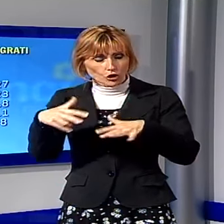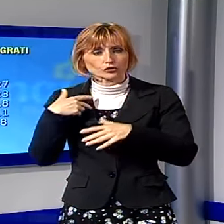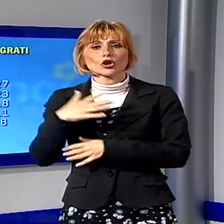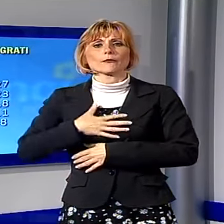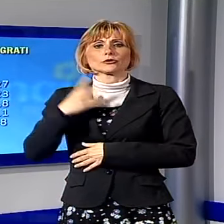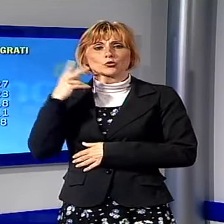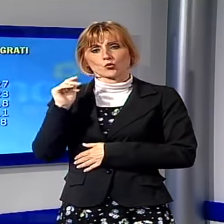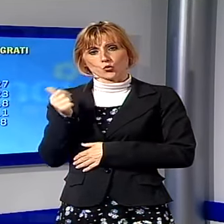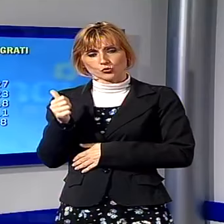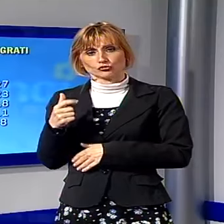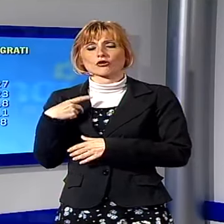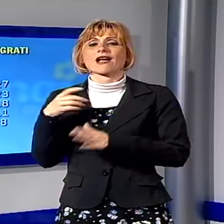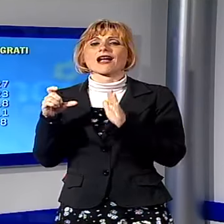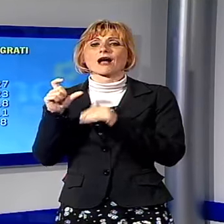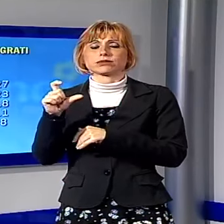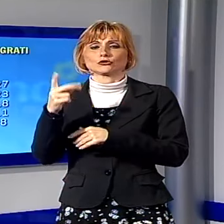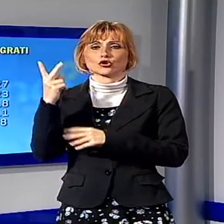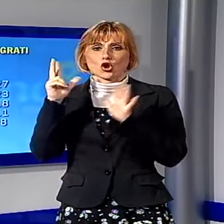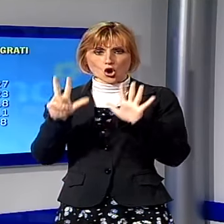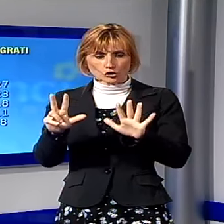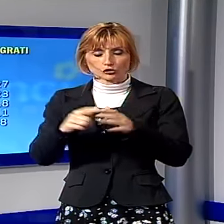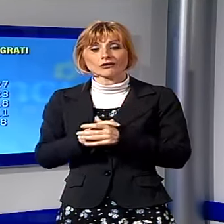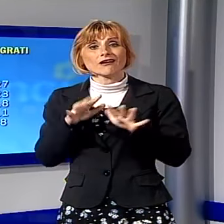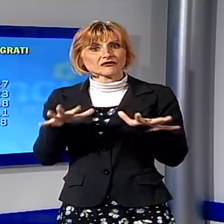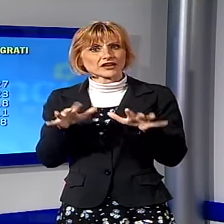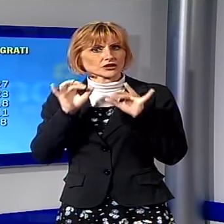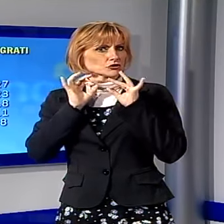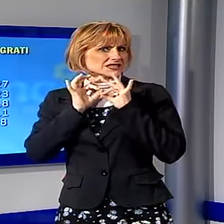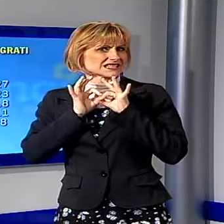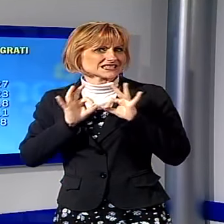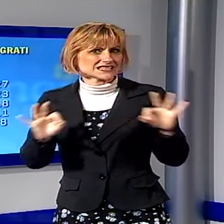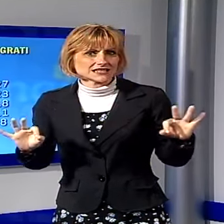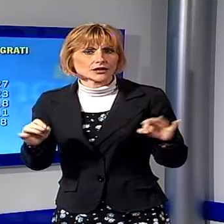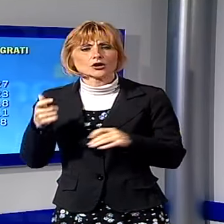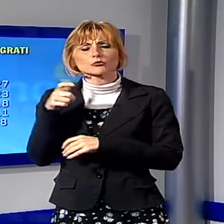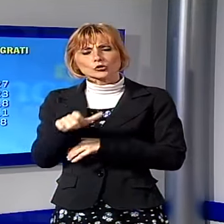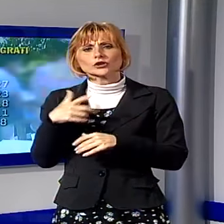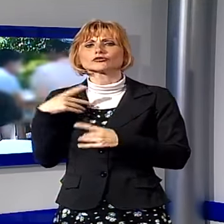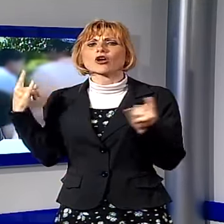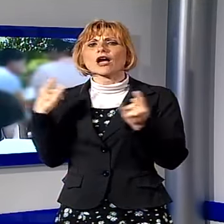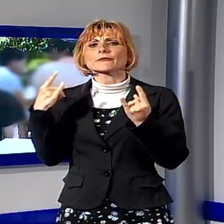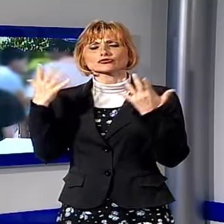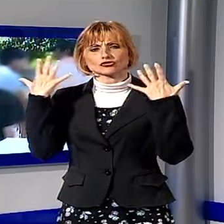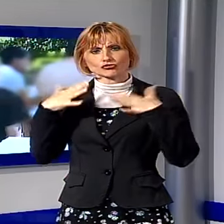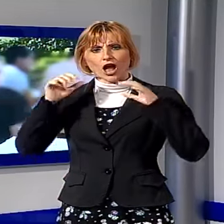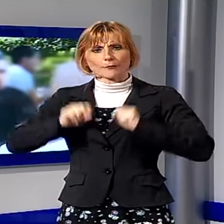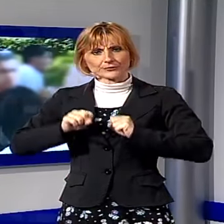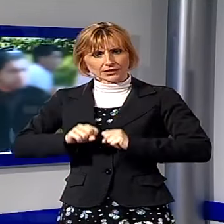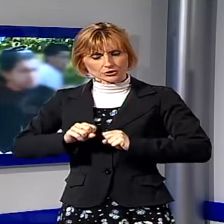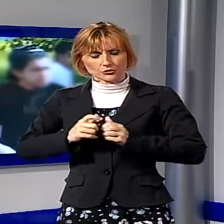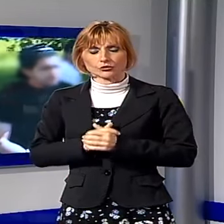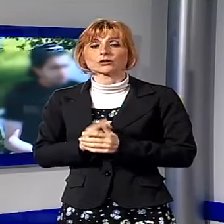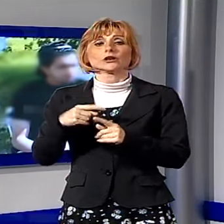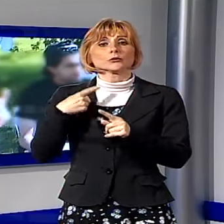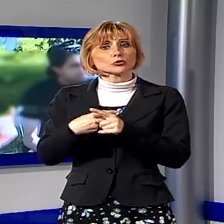11 e a Capanno Riotto. Non ci sono comuni versiliesi, sembra perché già alle prese con una grave emergenza abitativa, ma mancano